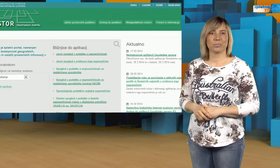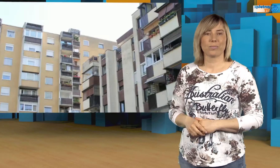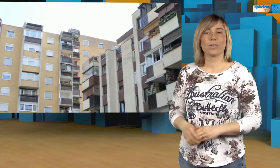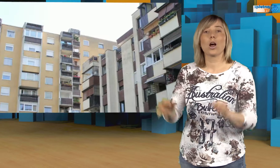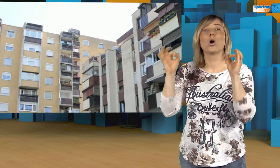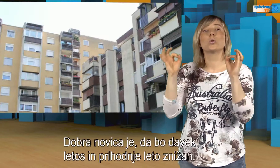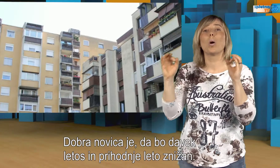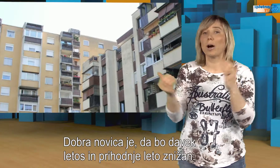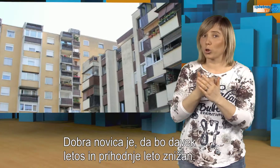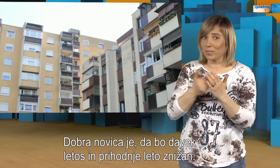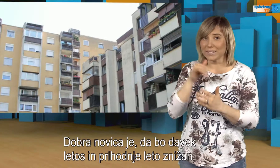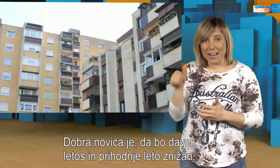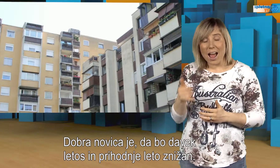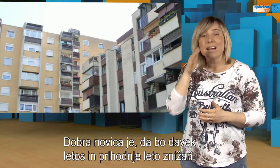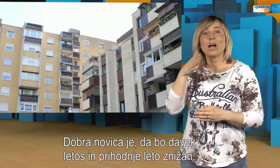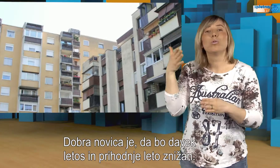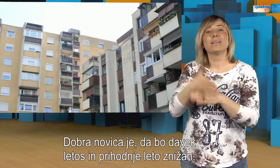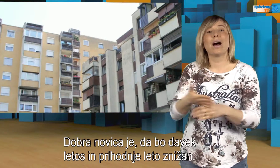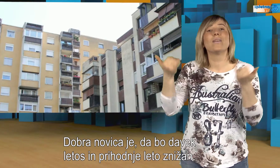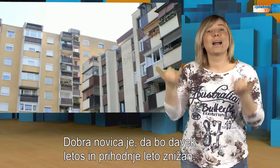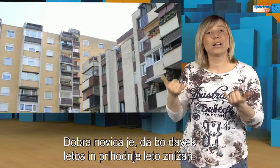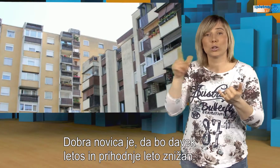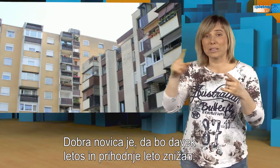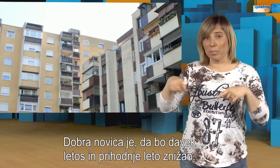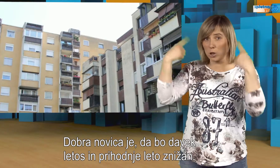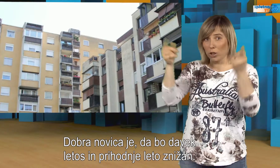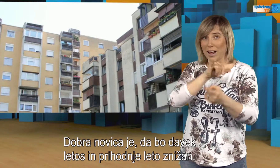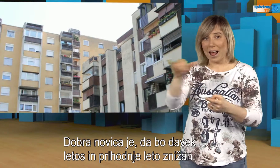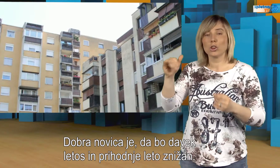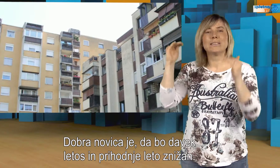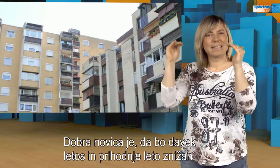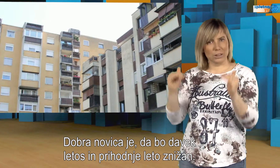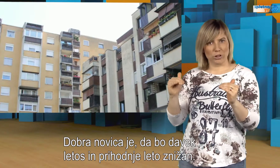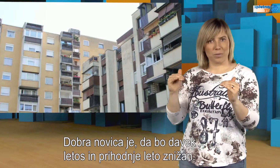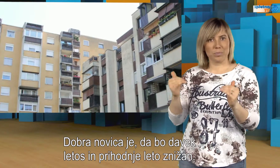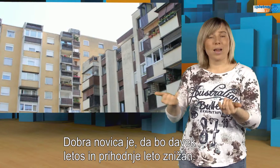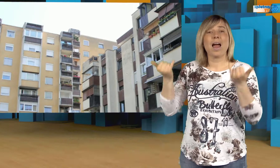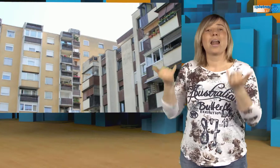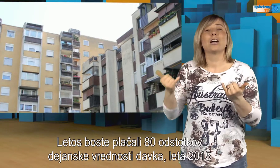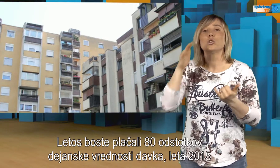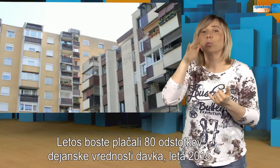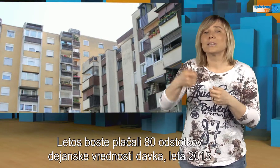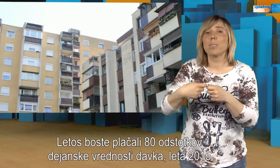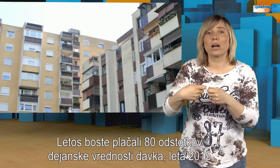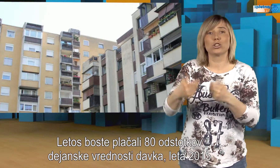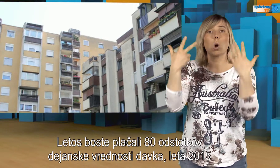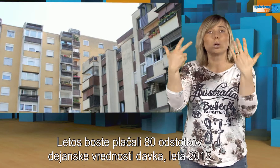Dobra novica je, da bo davek letos in prihodnje leto znižan. Letos boste plačali 80